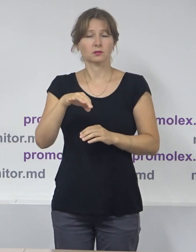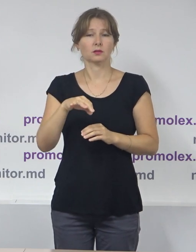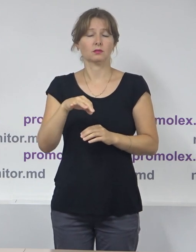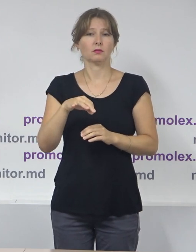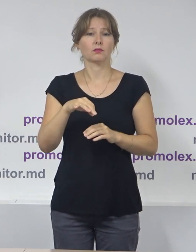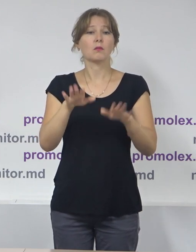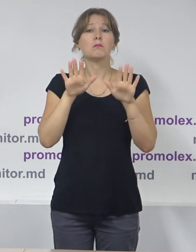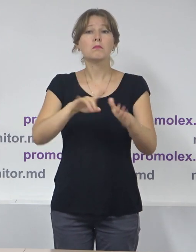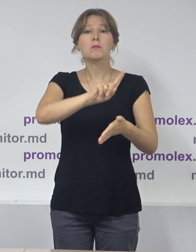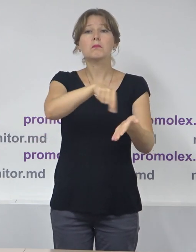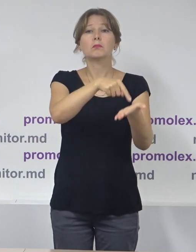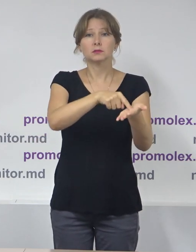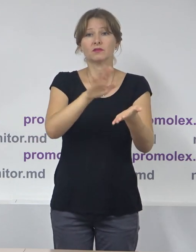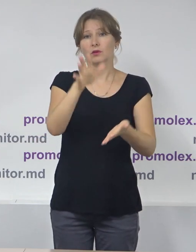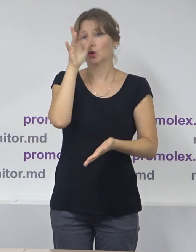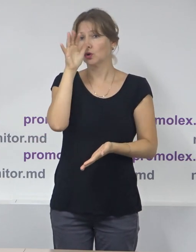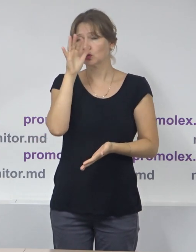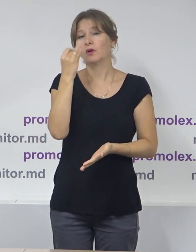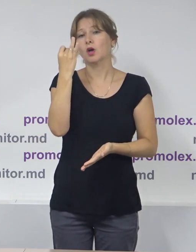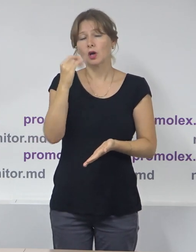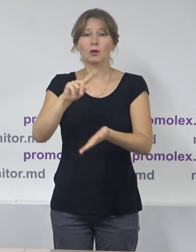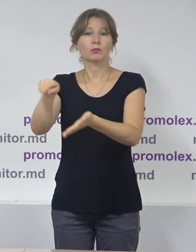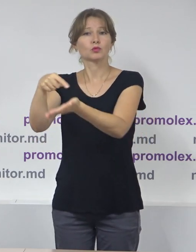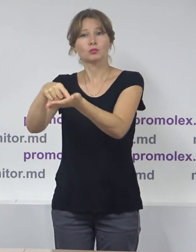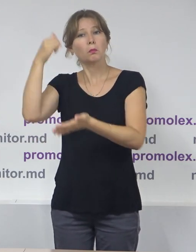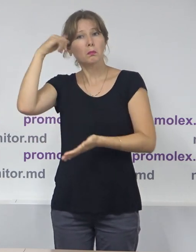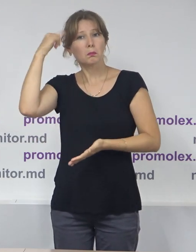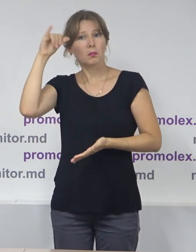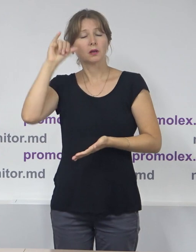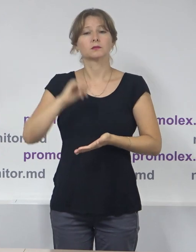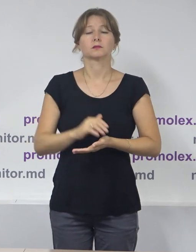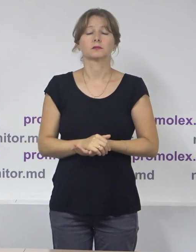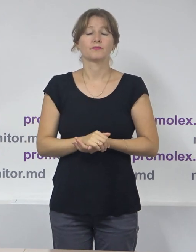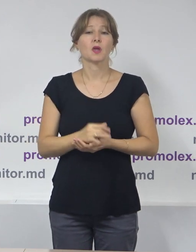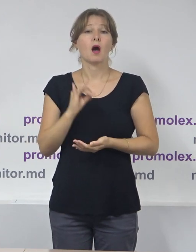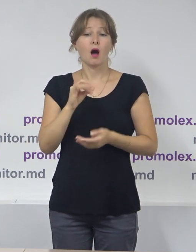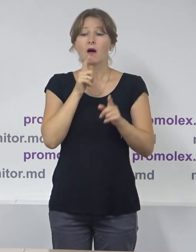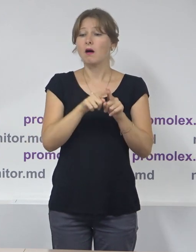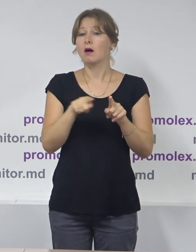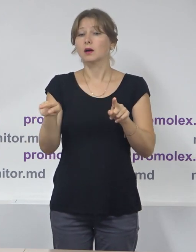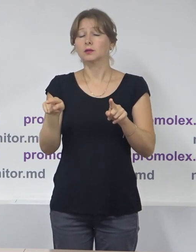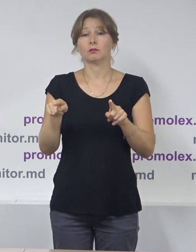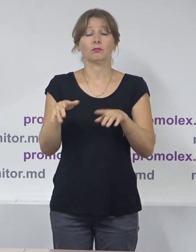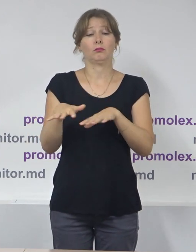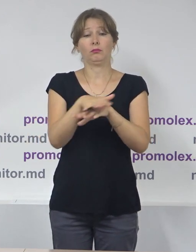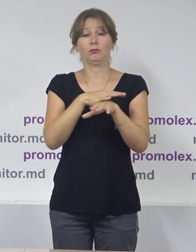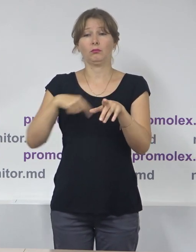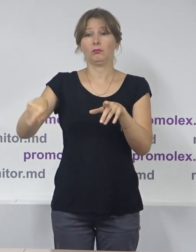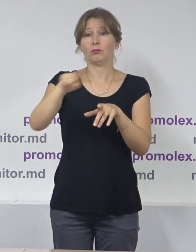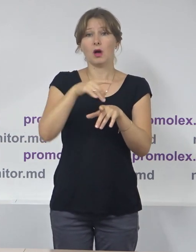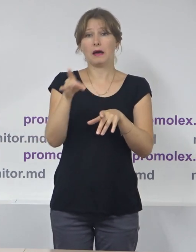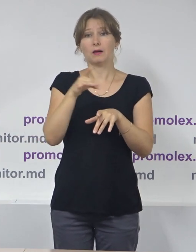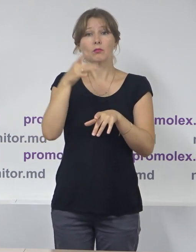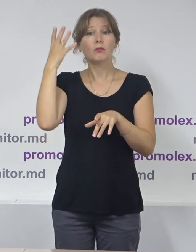din municipiu Cineu și din municipiu Bălți, iar în restul teritoriului țării vom avea